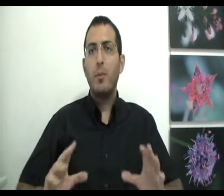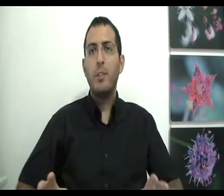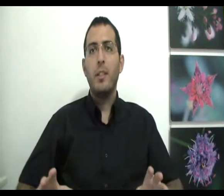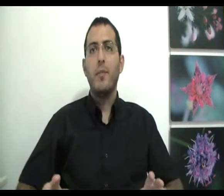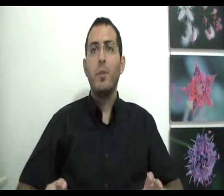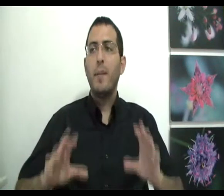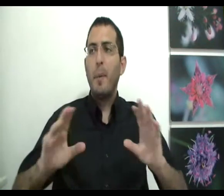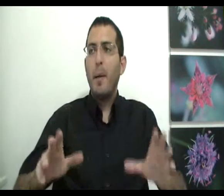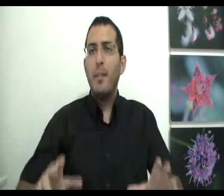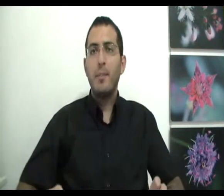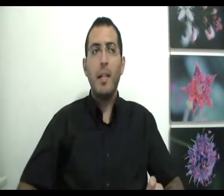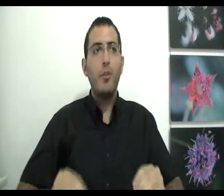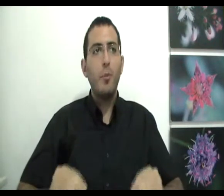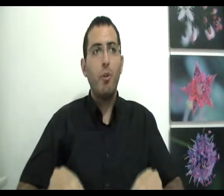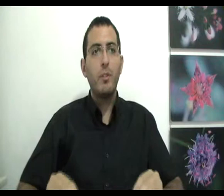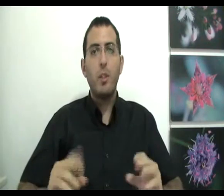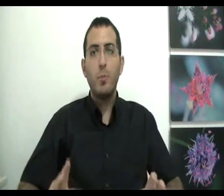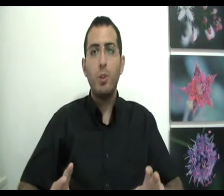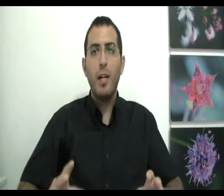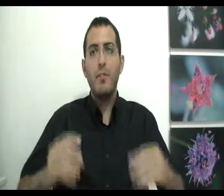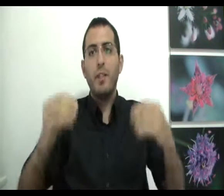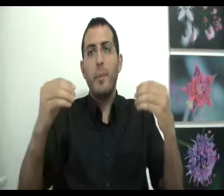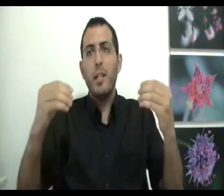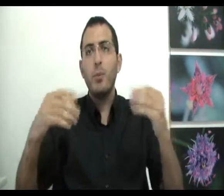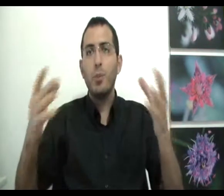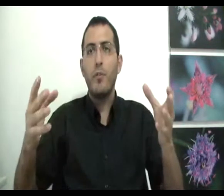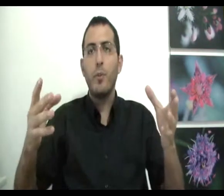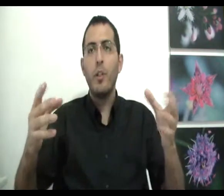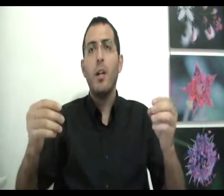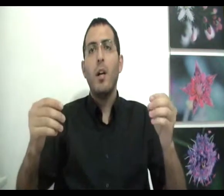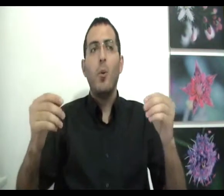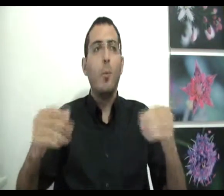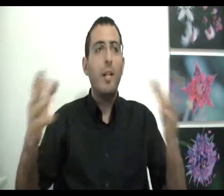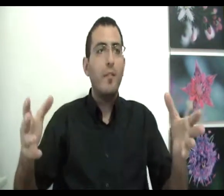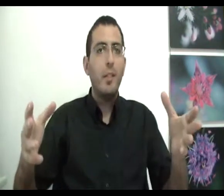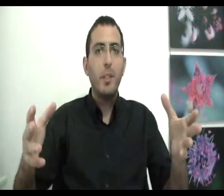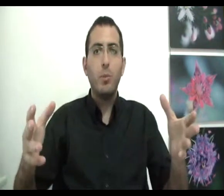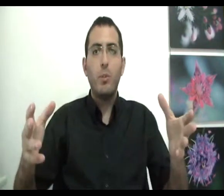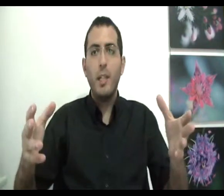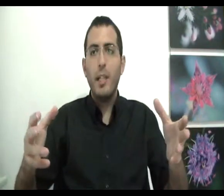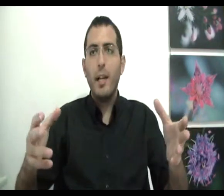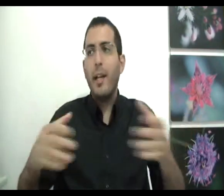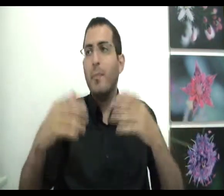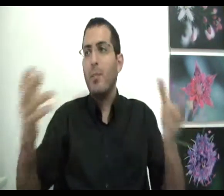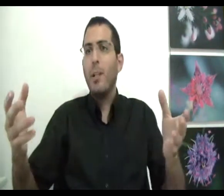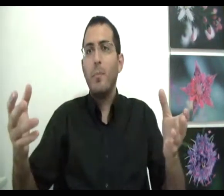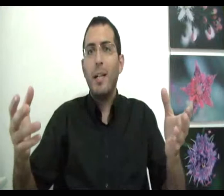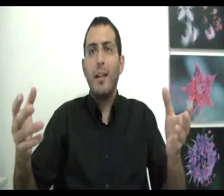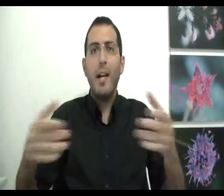רוצה? יותר מפעם אחת הסברתי שמי שרוצה להיות מושר ובן אדם שהוא שפוי הוא אמור להבין את מה שהוא רוצה כי אחרת מה אתה חי